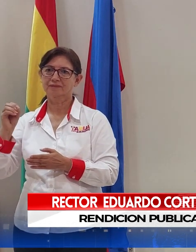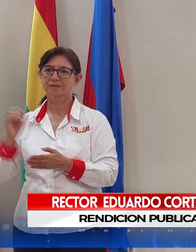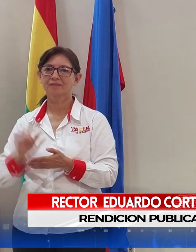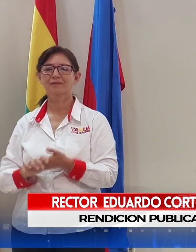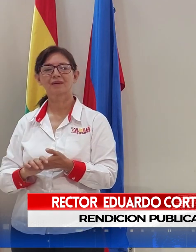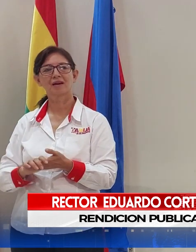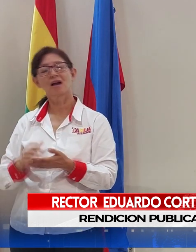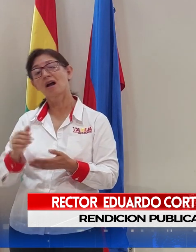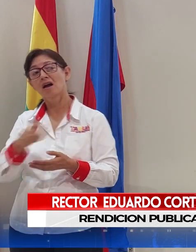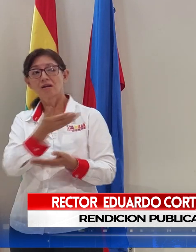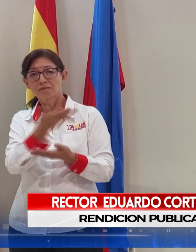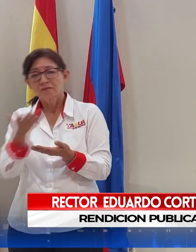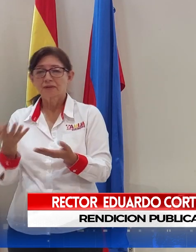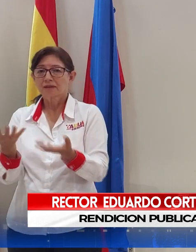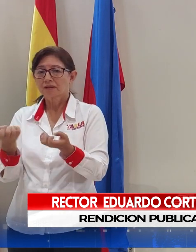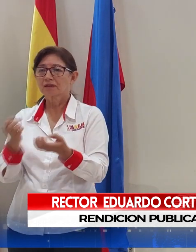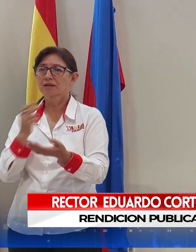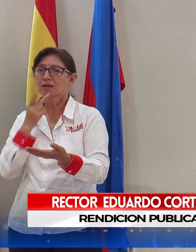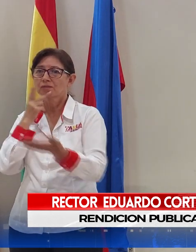gusto lo tenemos que hacer.